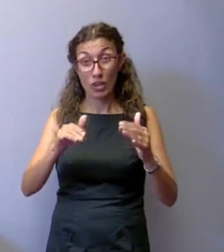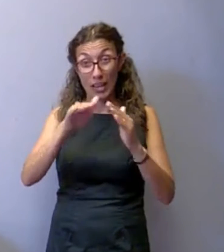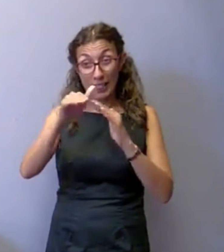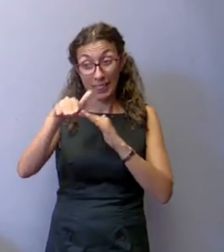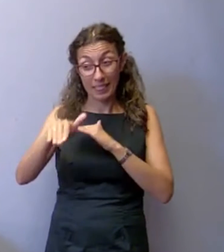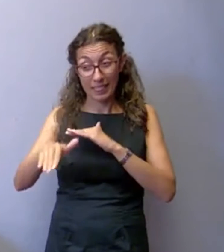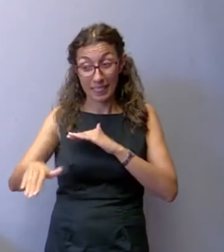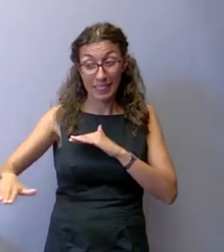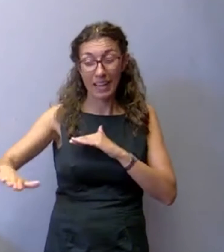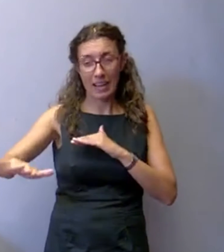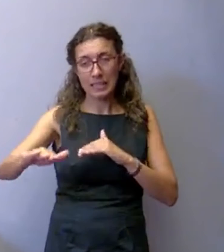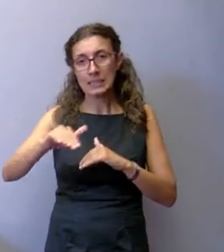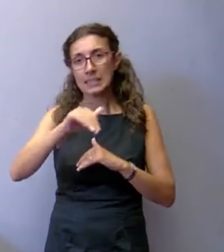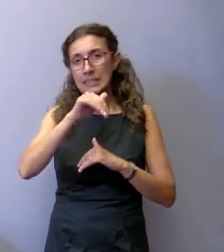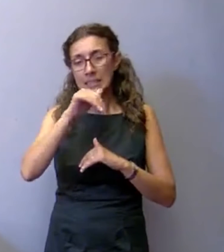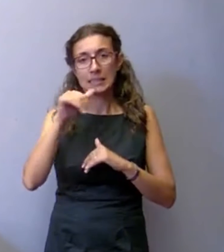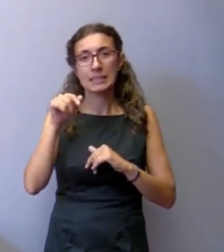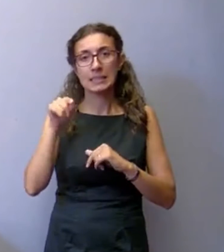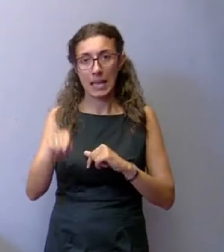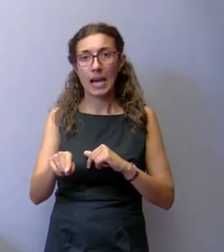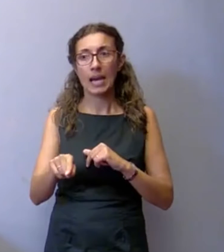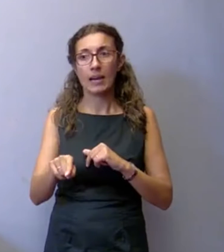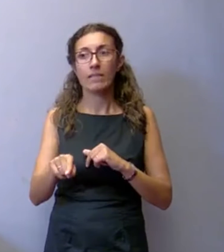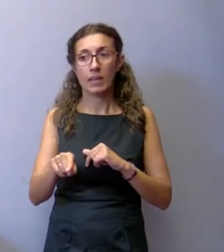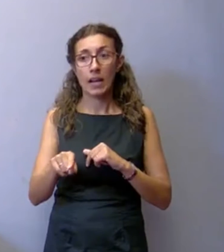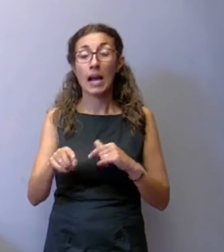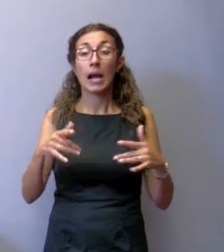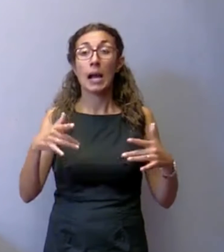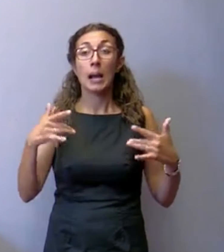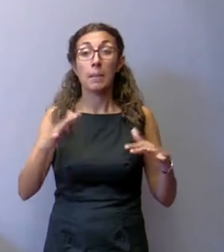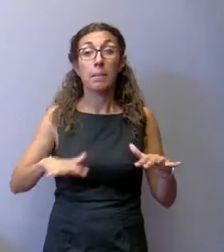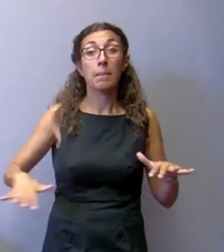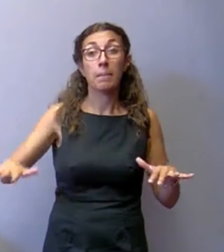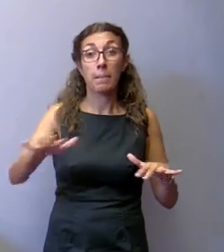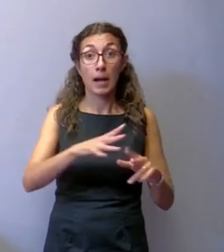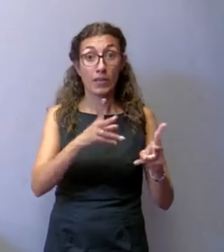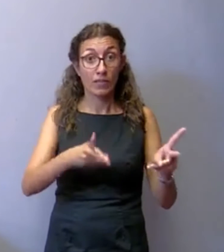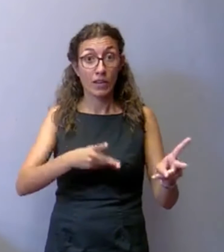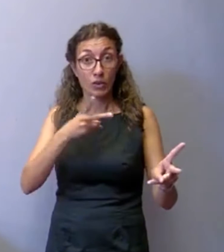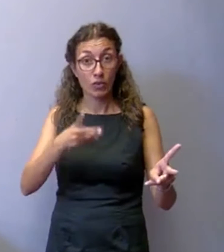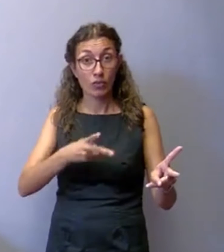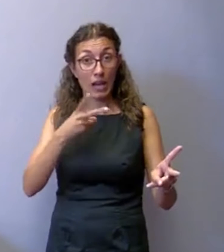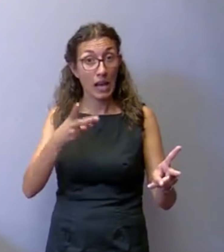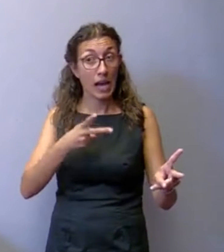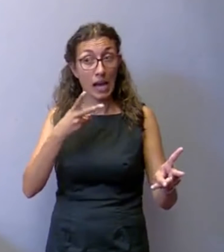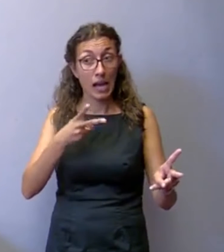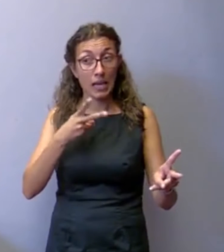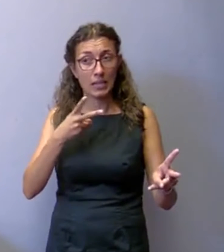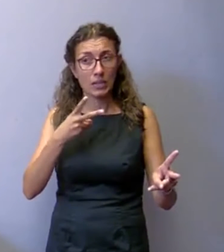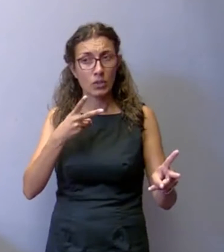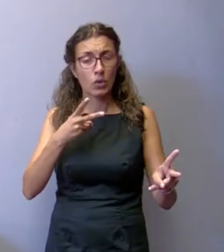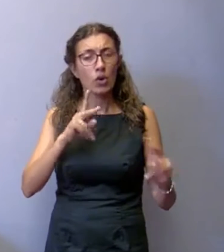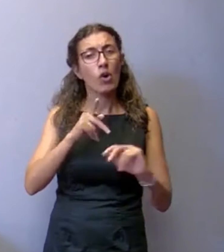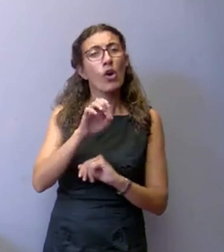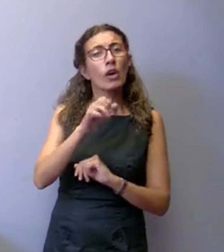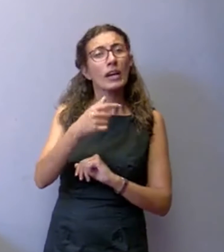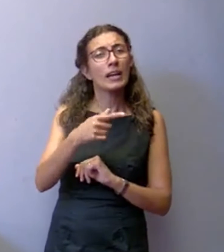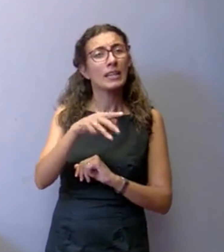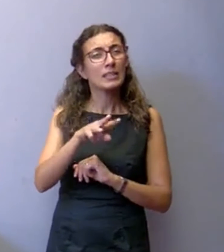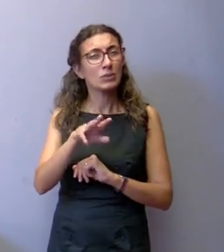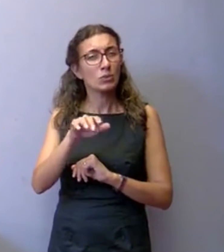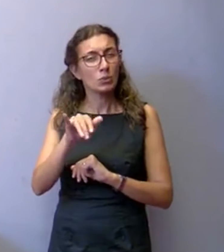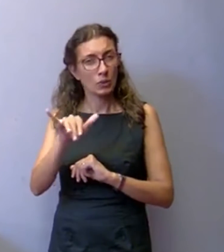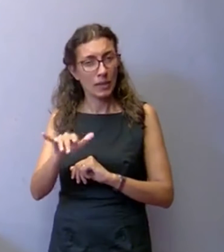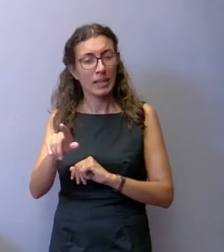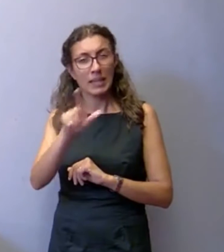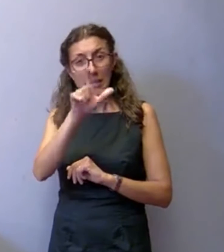consentirà di ampliare il parco ferroviario al servizio del principale operatore gateway italiano e agevolare l